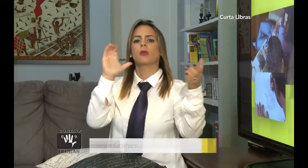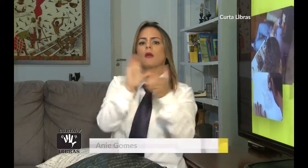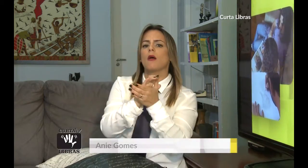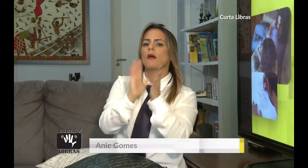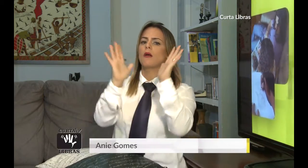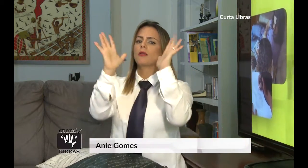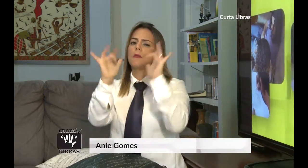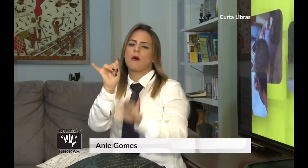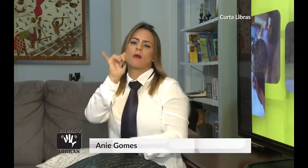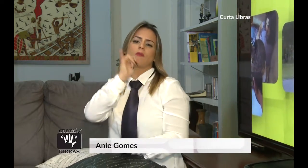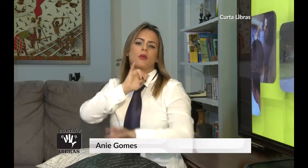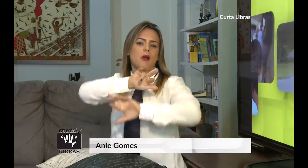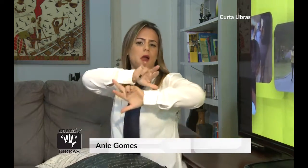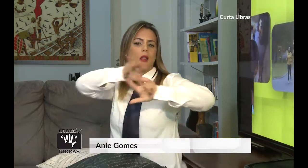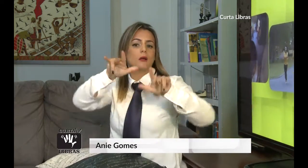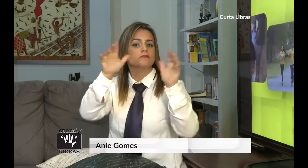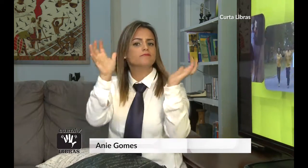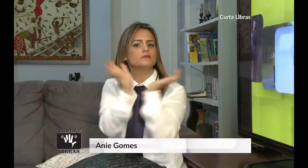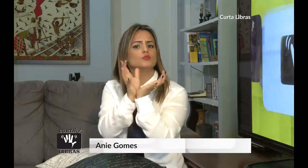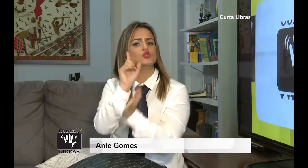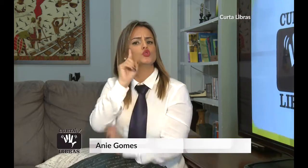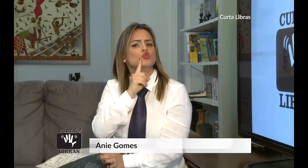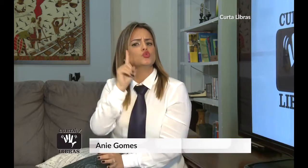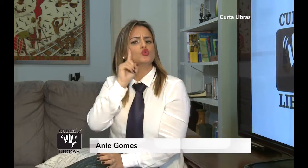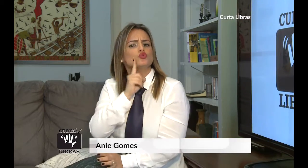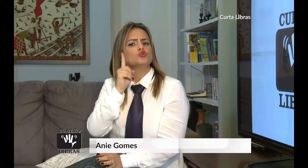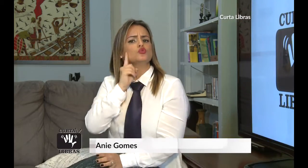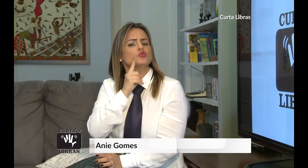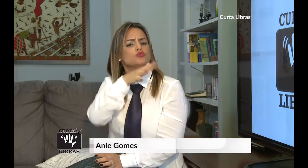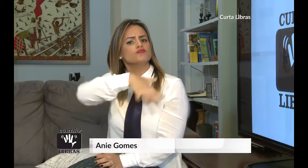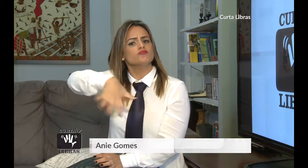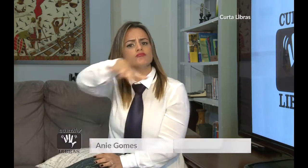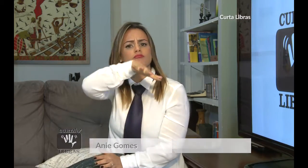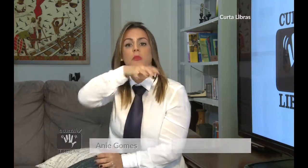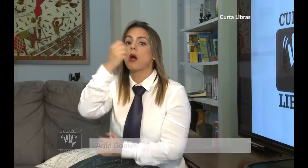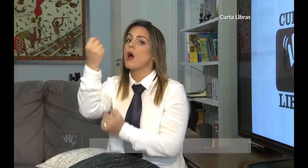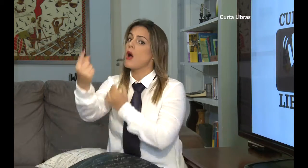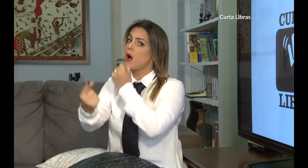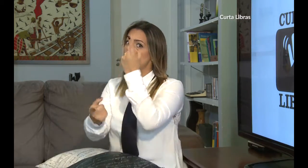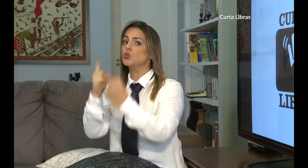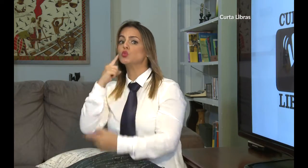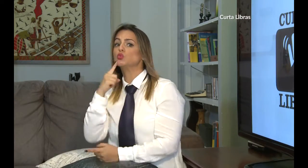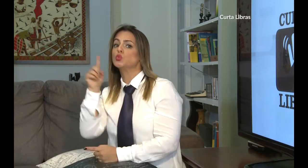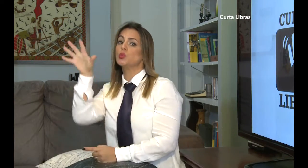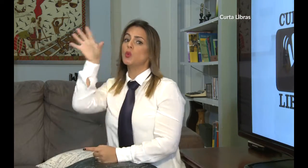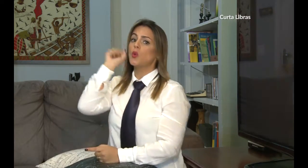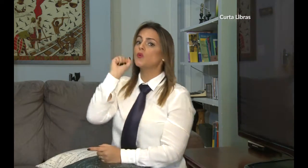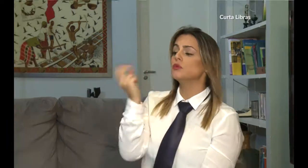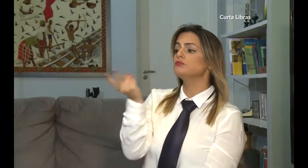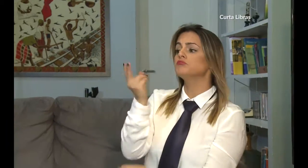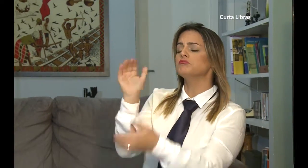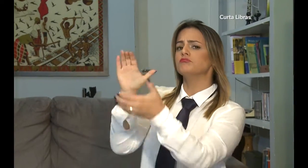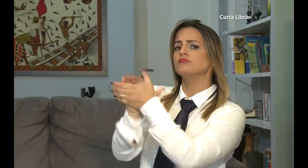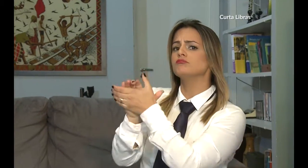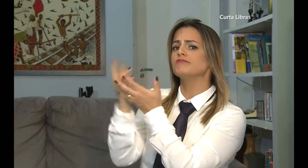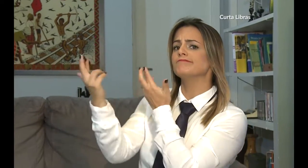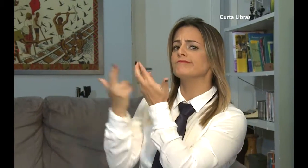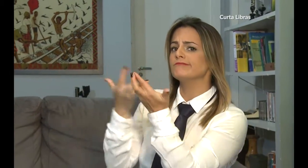das pessoas surdas namoram e casam com pessoas surdas também? Porém, vamos a alguns casos de